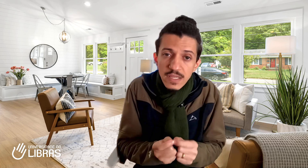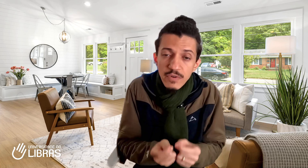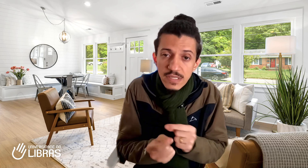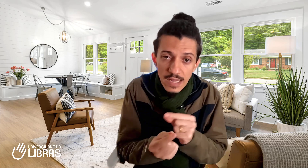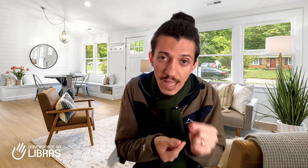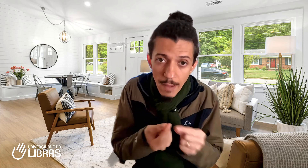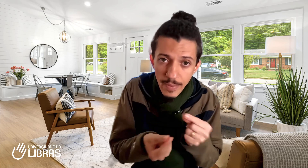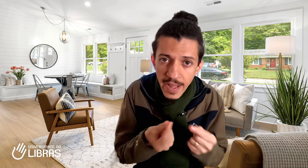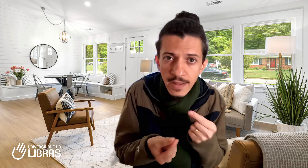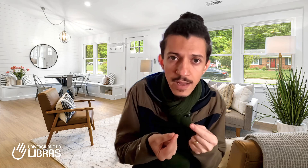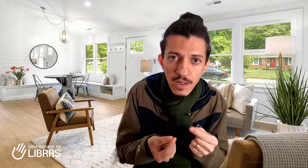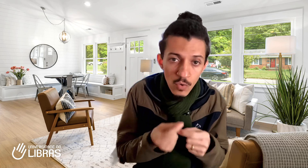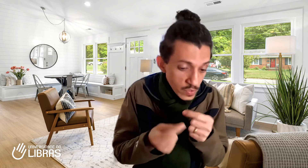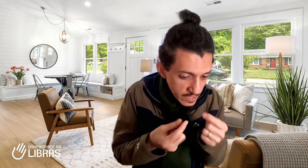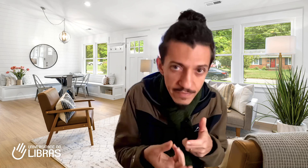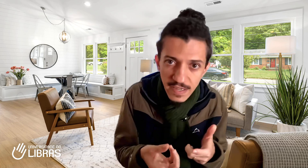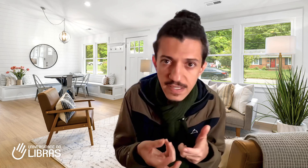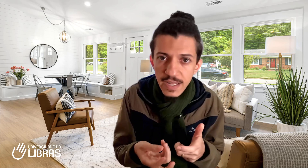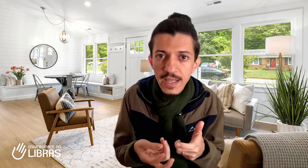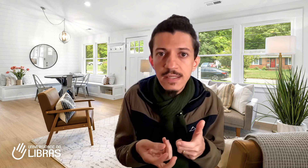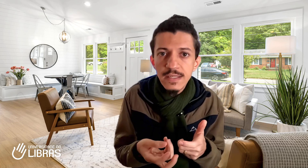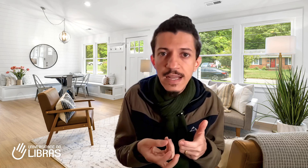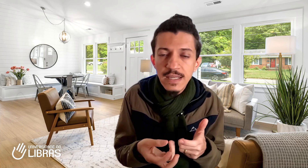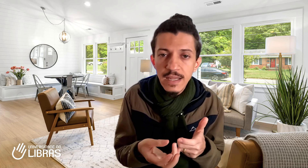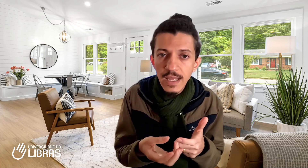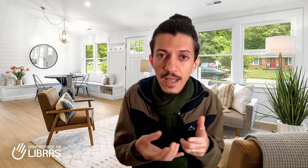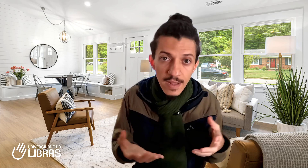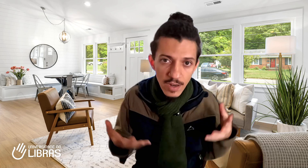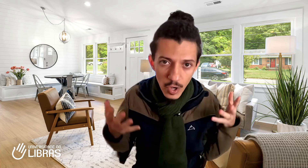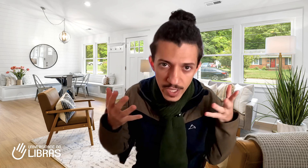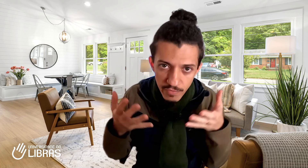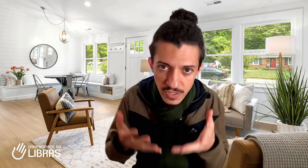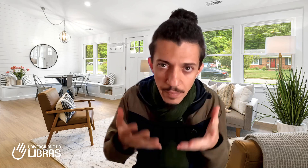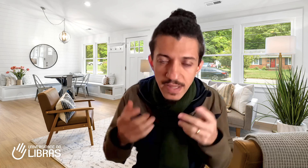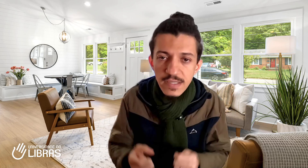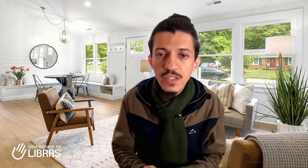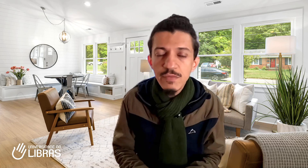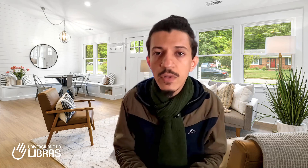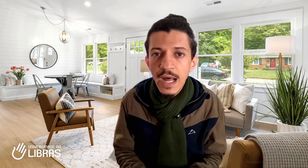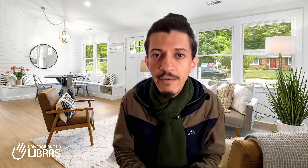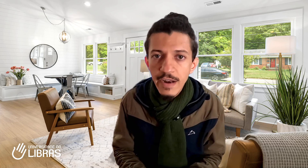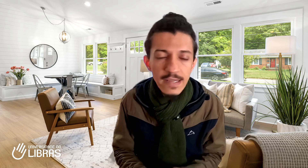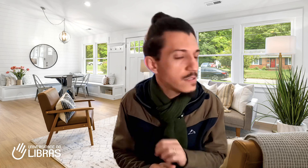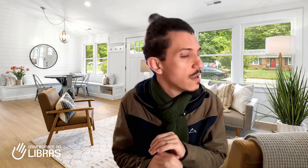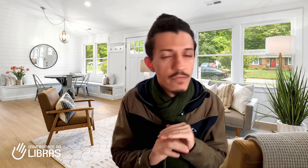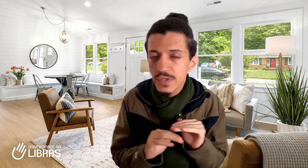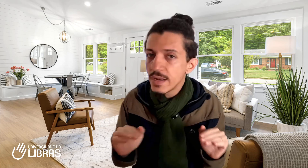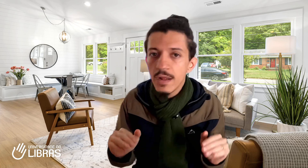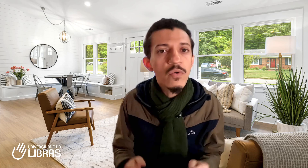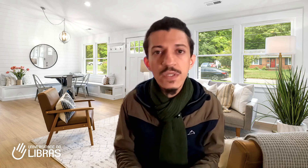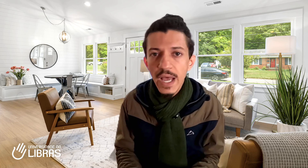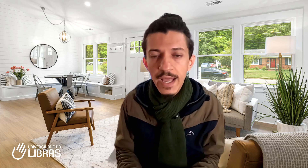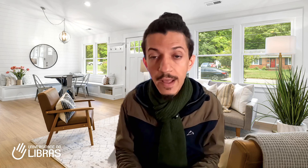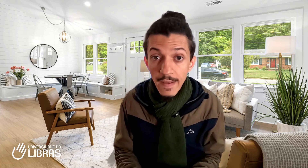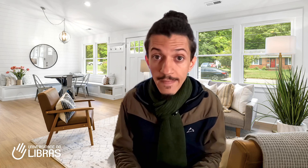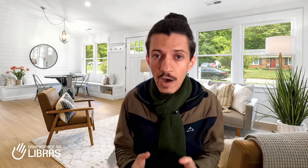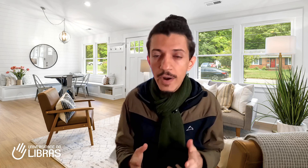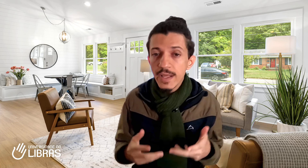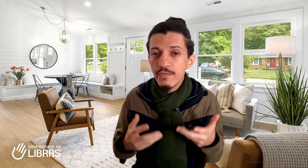você até aprenda, consiga fazer aqueles sinais ali, na hora que você precisa de montar frases, você não consegue. Na hora que você